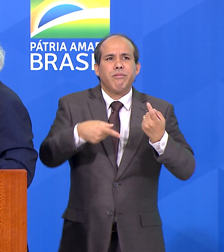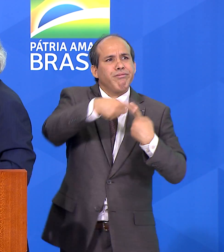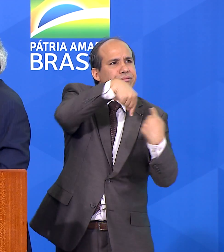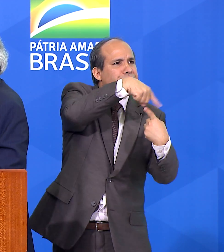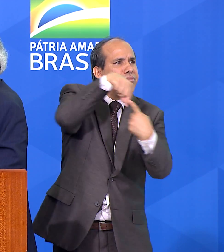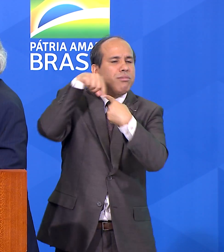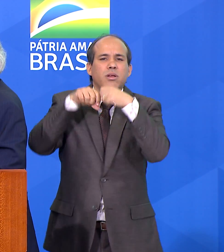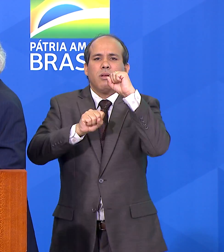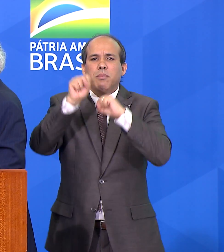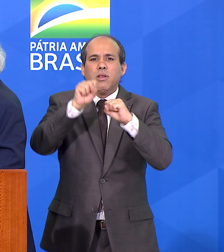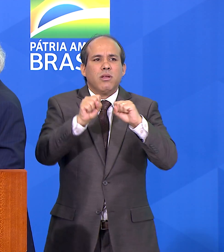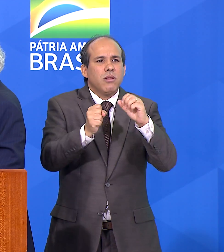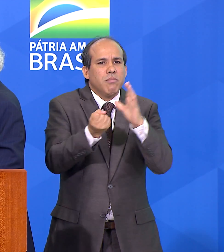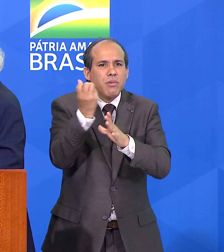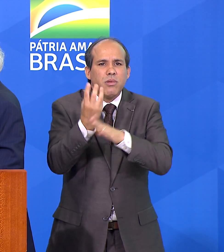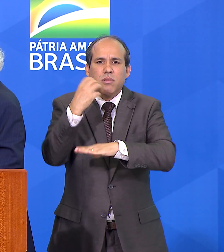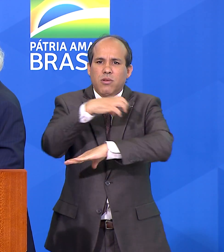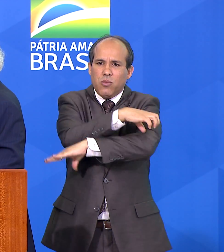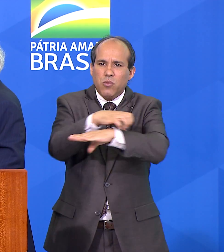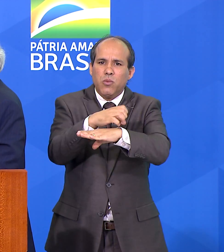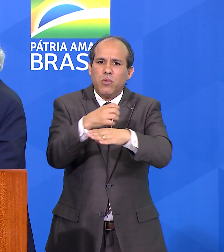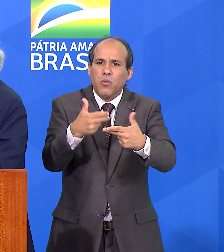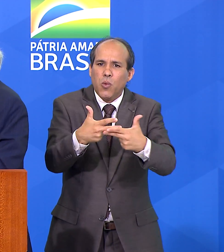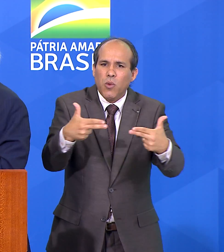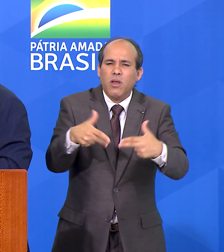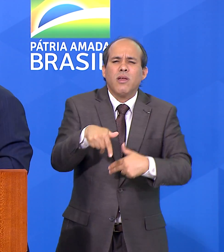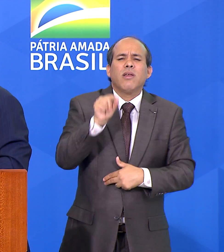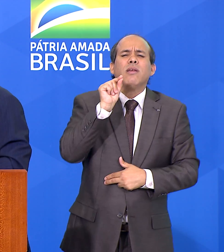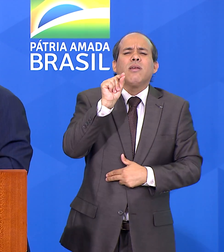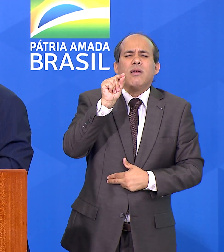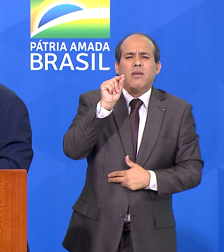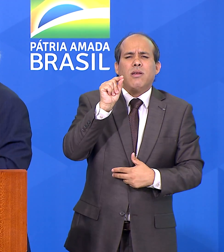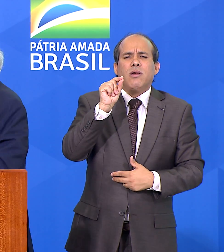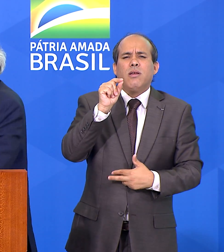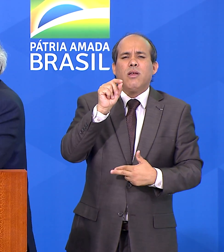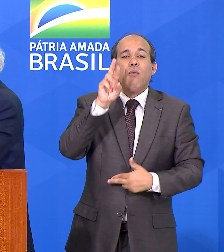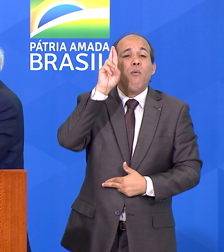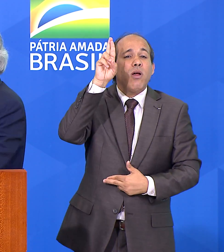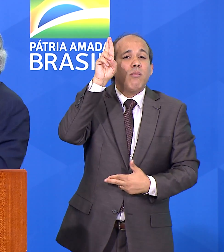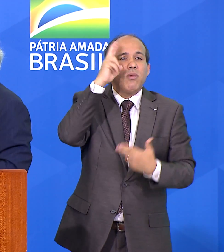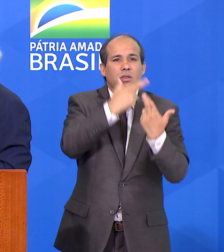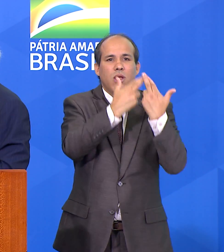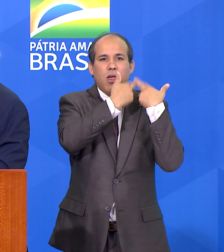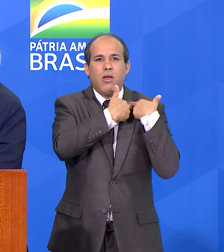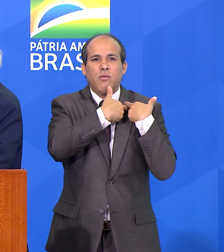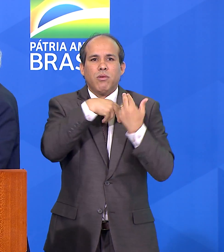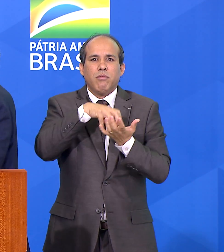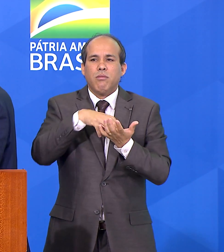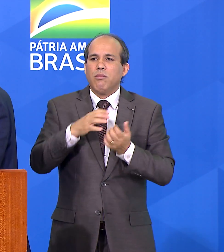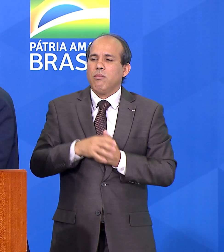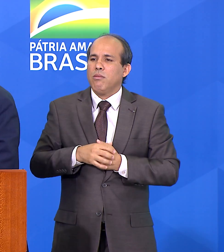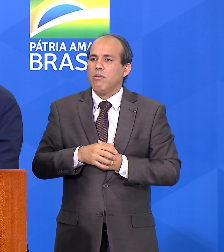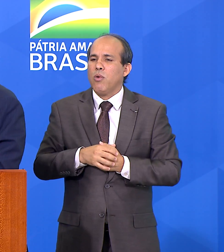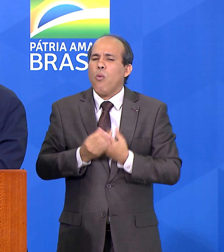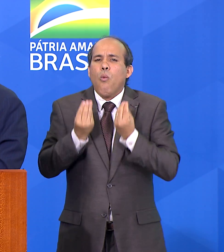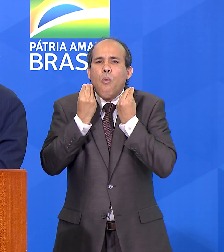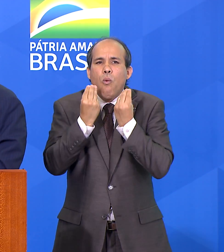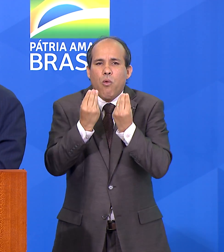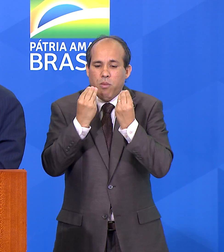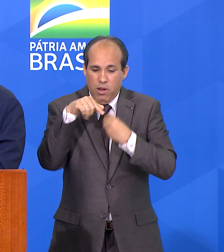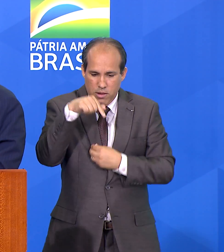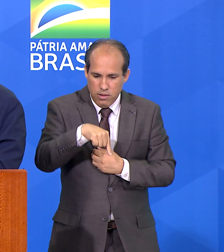E quem é que é o responsável por essas disfunções? Como é que pode um país